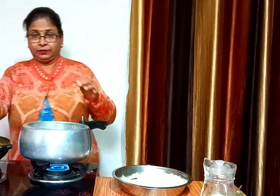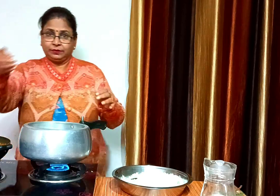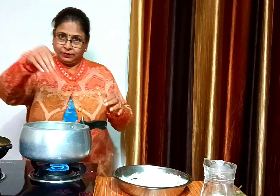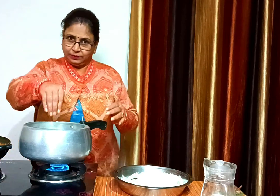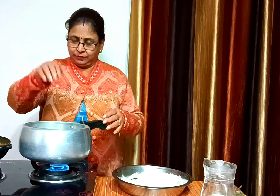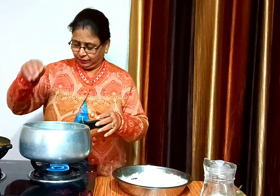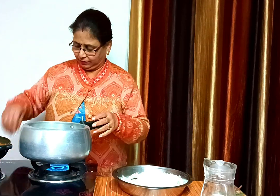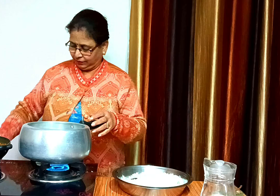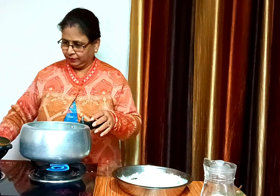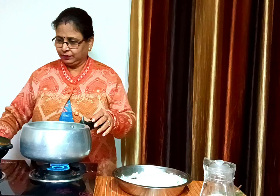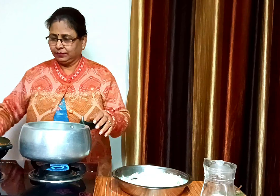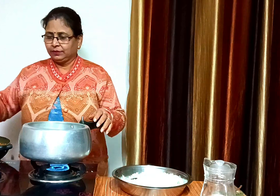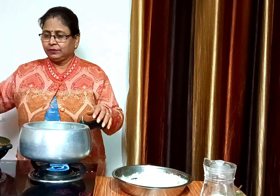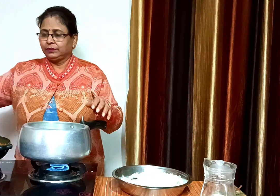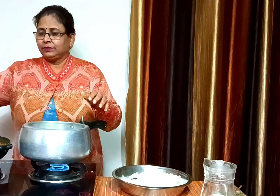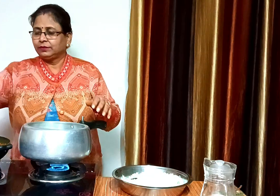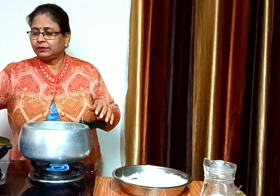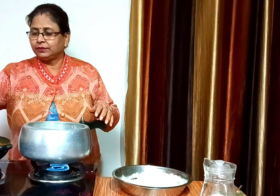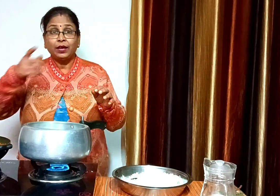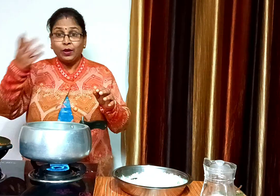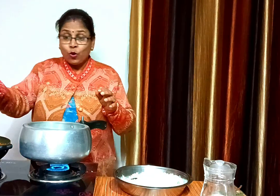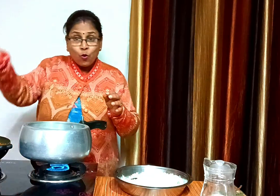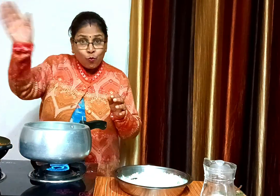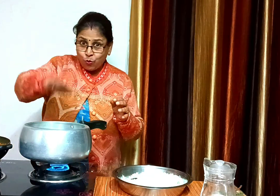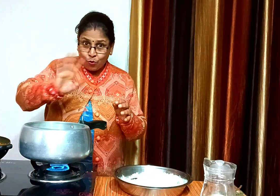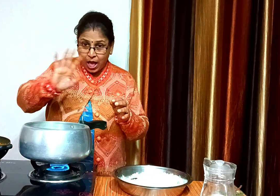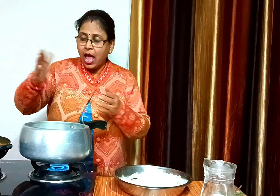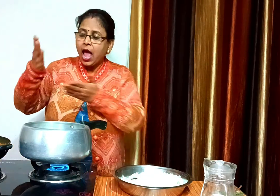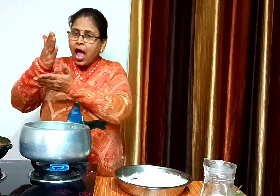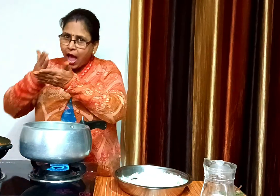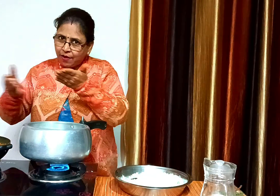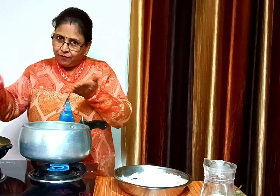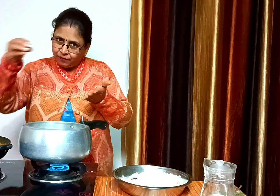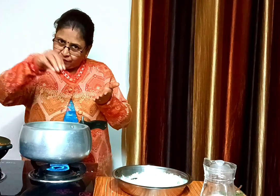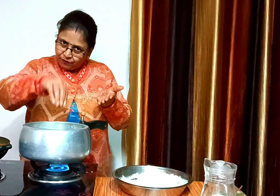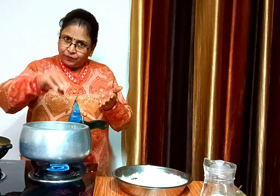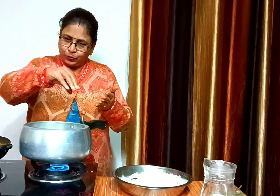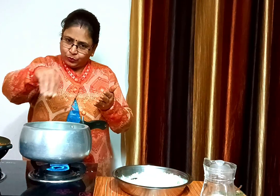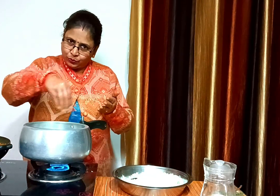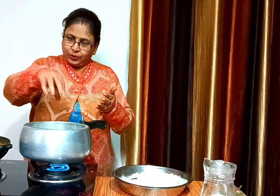सबसे पहले इसमें ग्रेवी डालेंगे अभी सारे ग्रेवी नहीं डालेंगे अभी आधी ग्रेवी ही डालेंगे